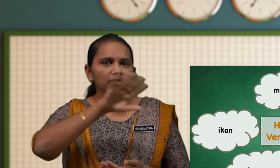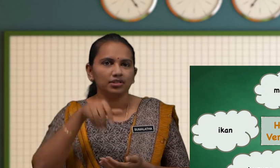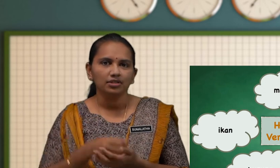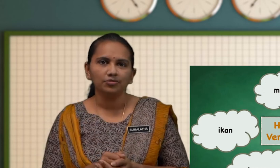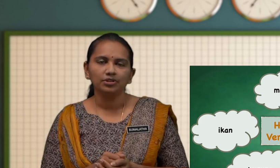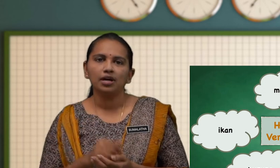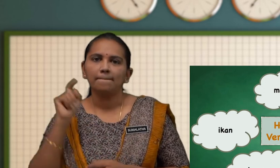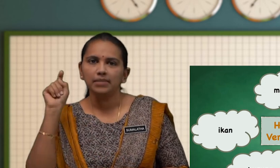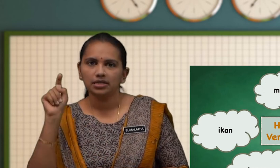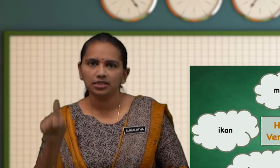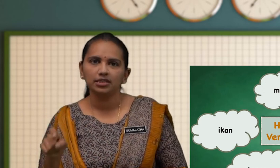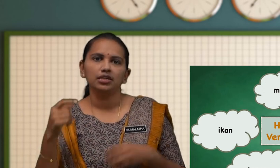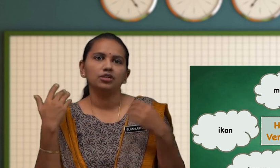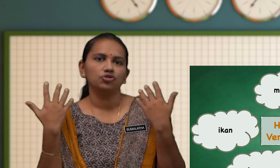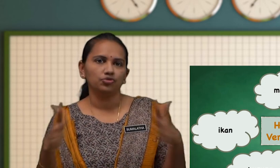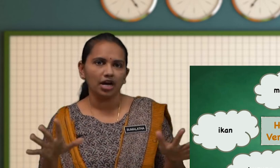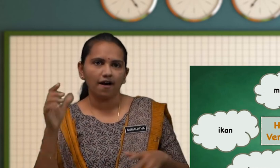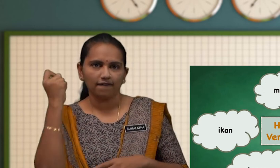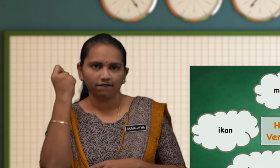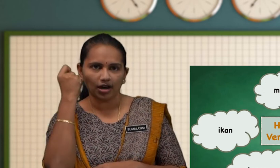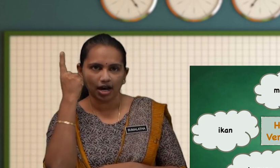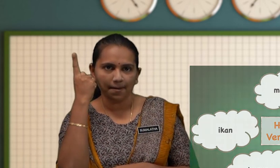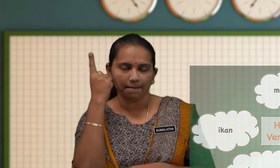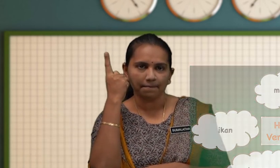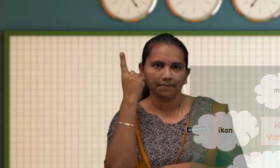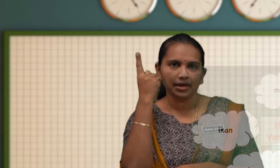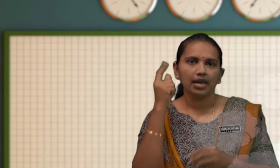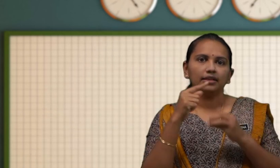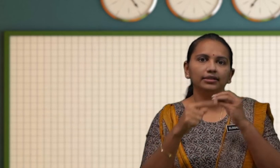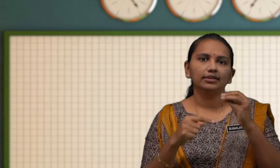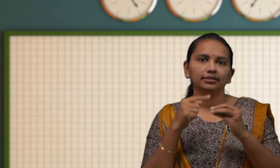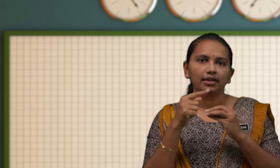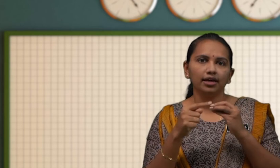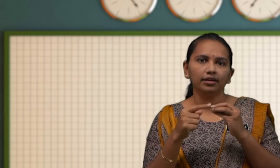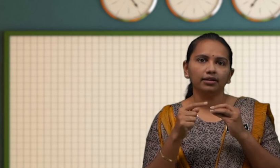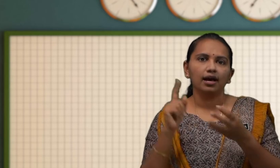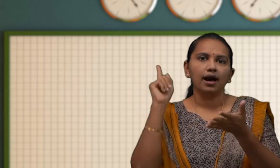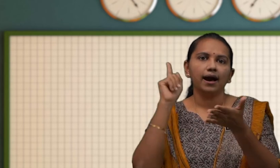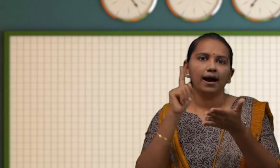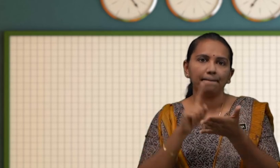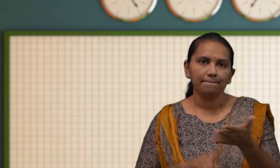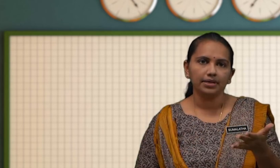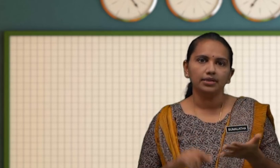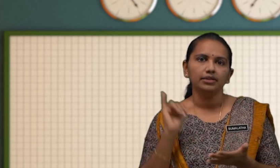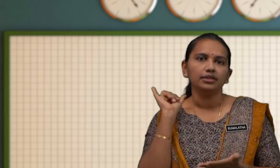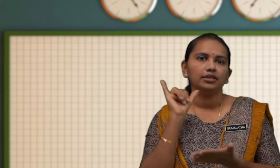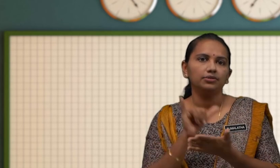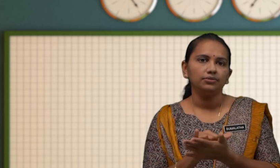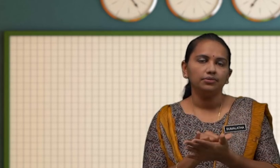Semua Mesti Sudah Faham Tentang Apa Itu